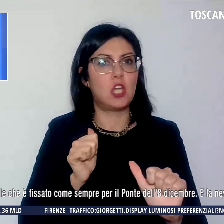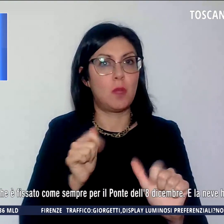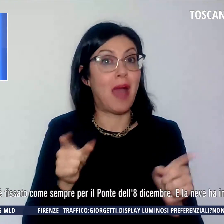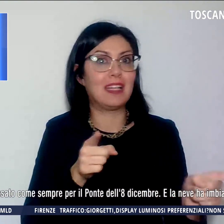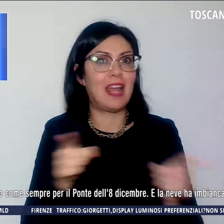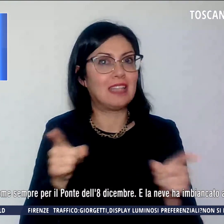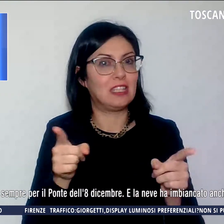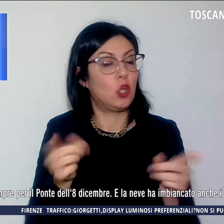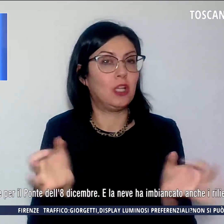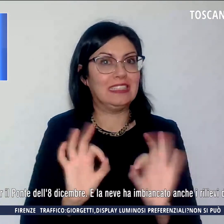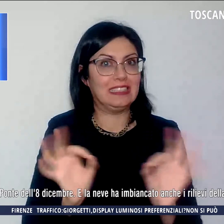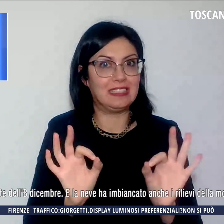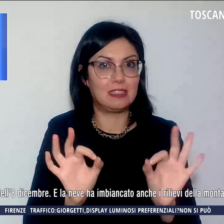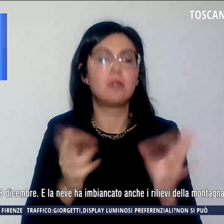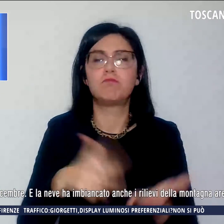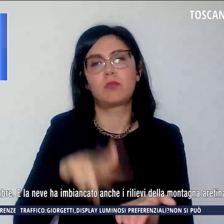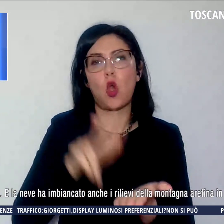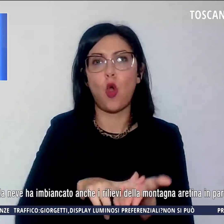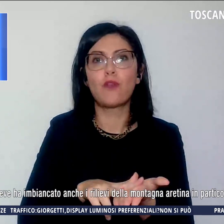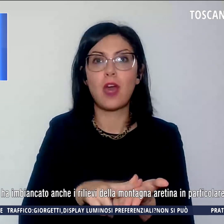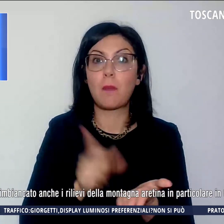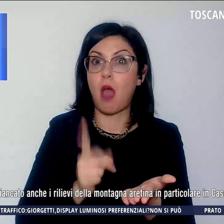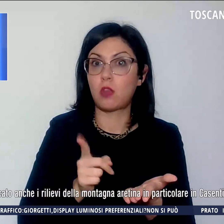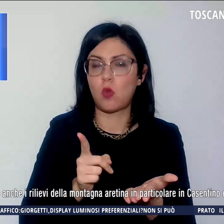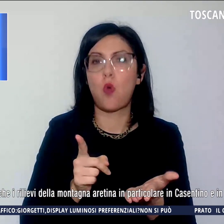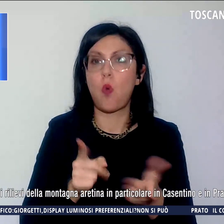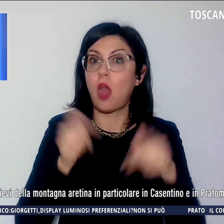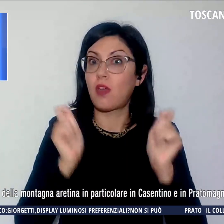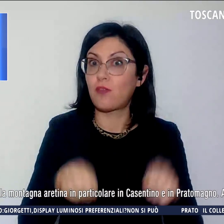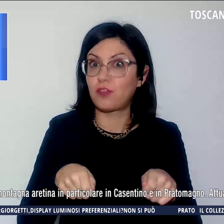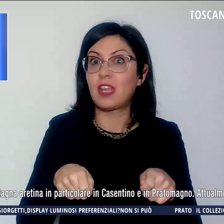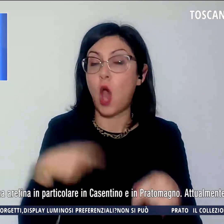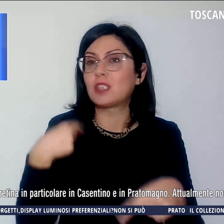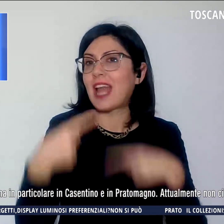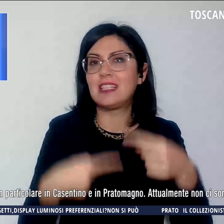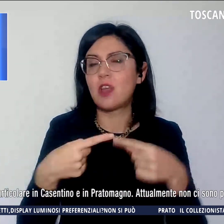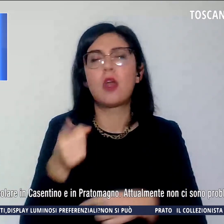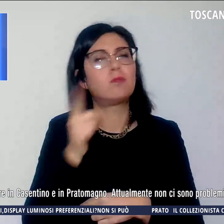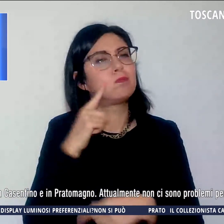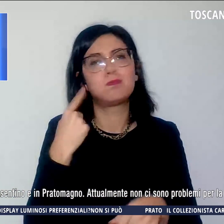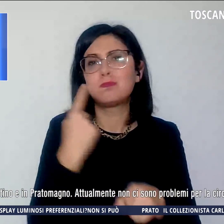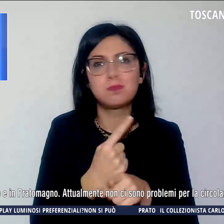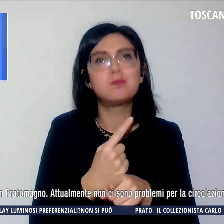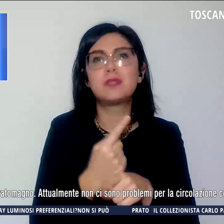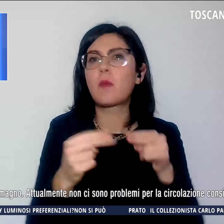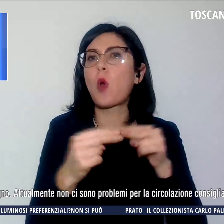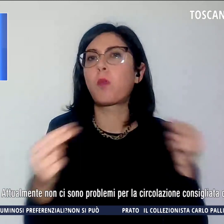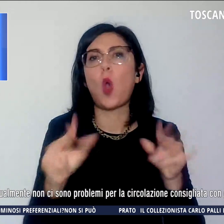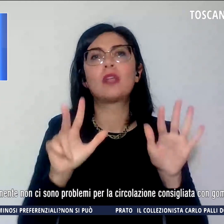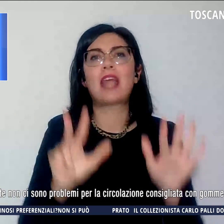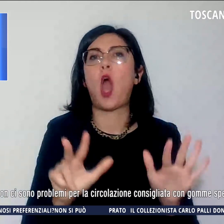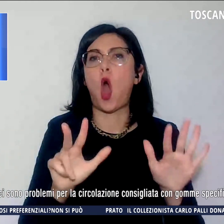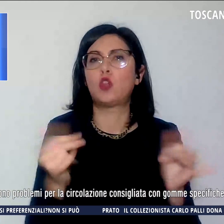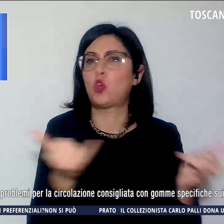Resta così confermato l'avvio tradizionale che è fissato come sempre per il ponte dell'8 dicembre.